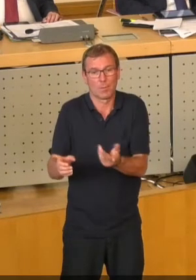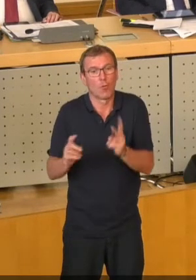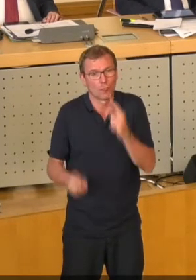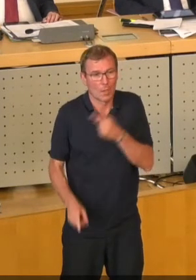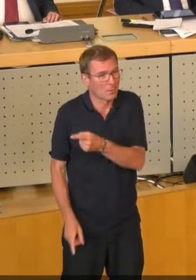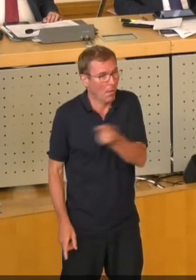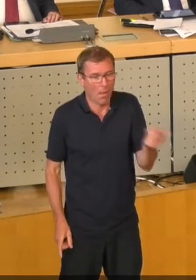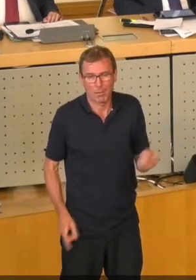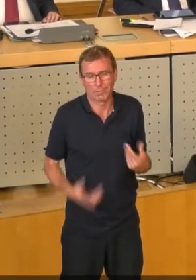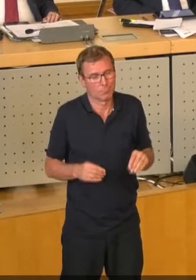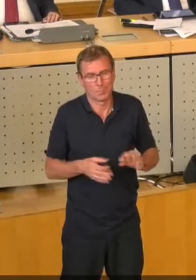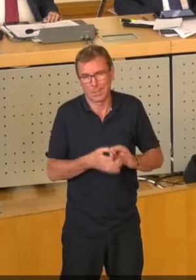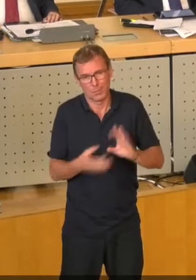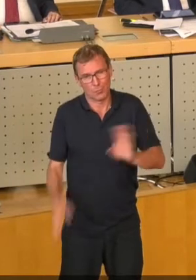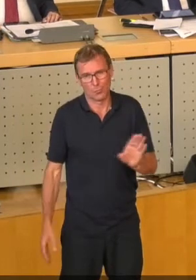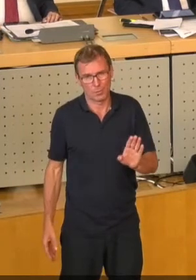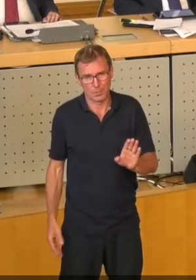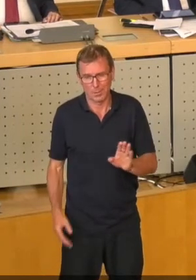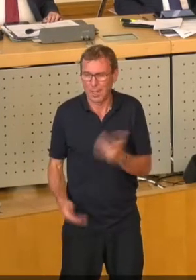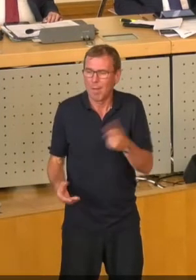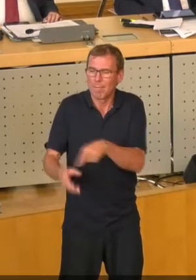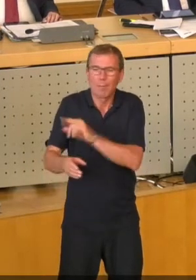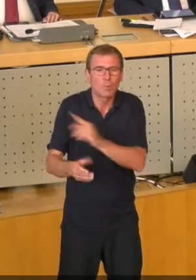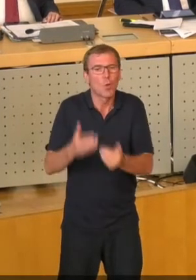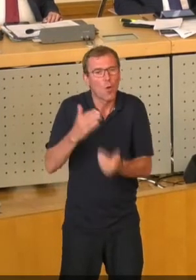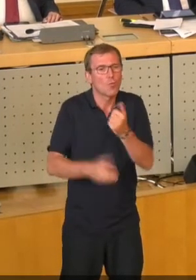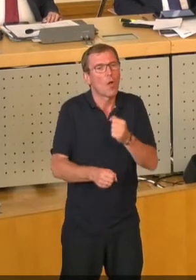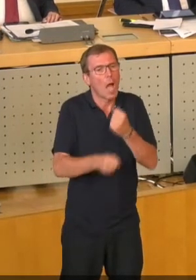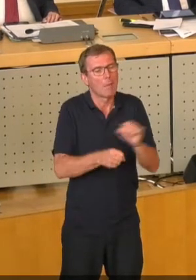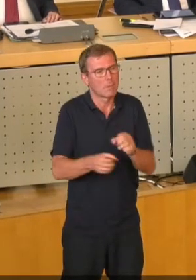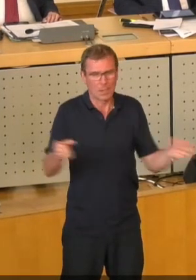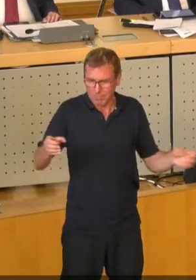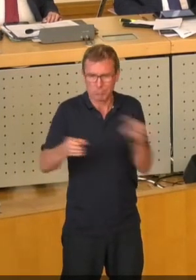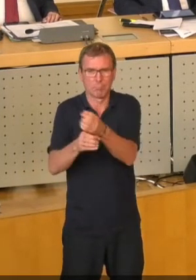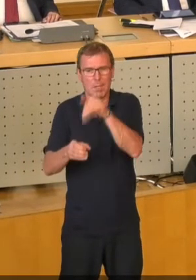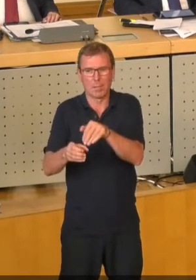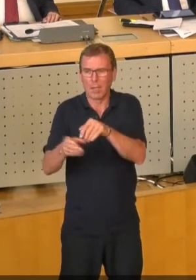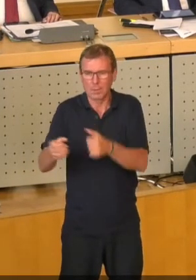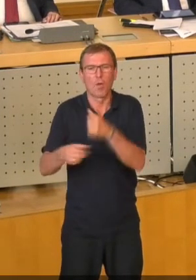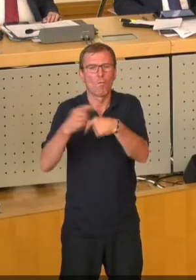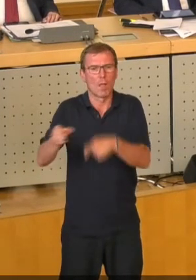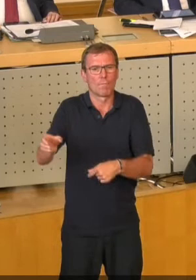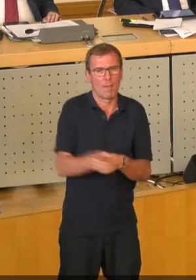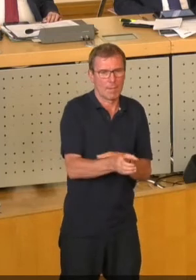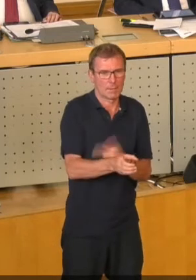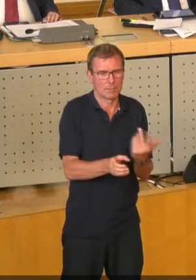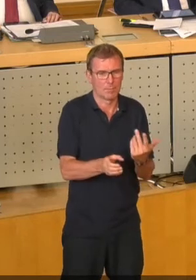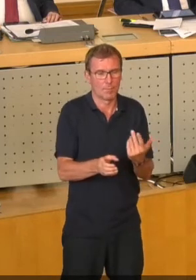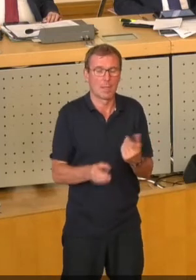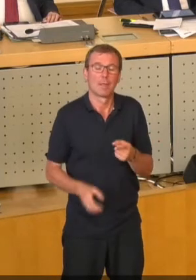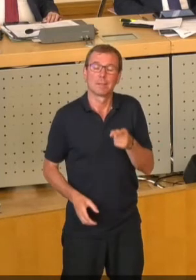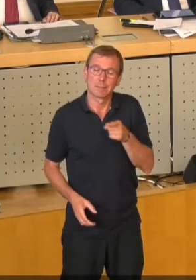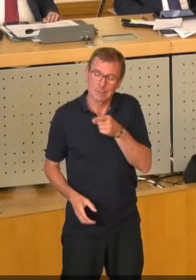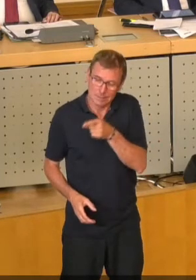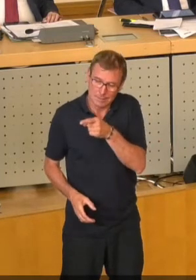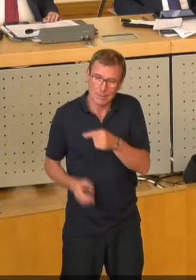Stadtrates, sondern der Dauer der Vakanz, die hier vorliegt. Und insofern ist das wohl